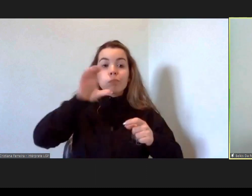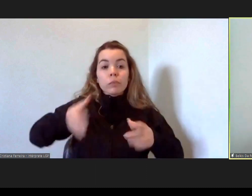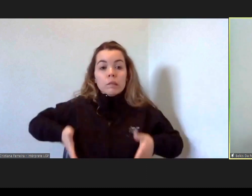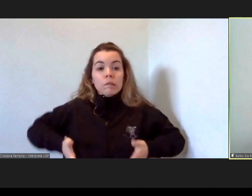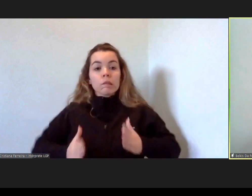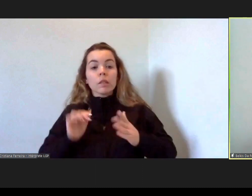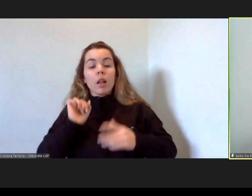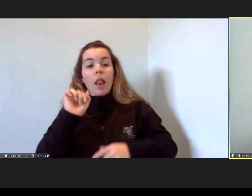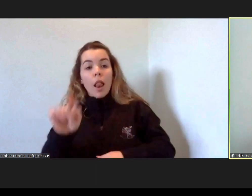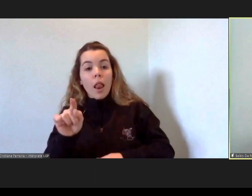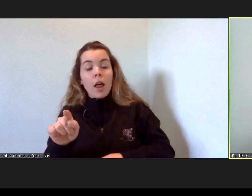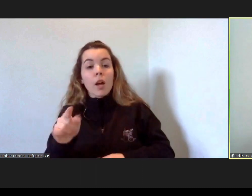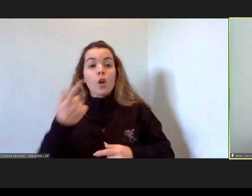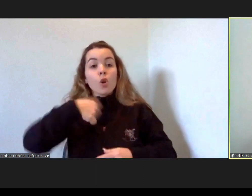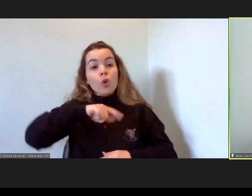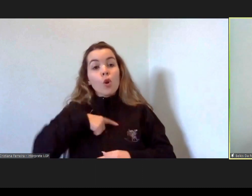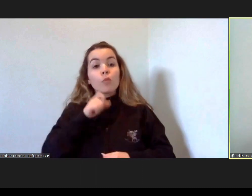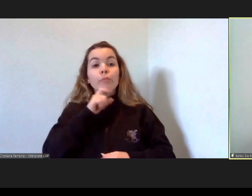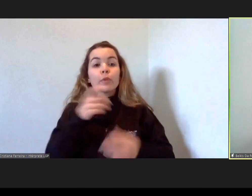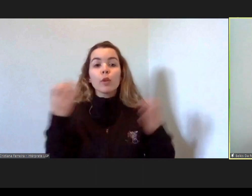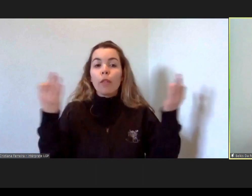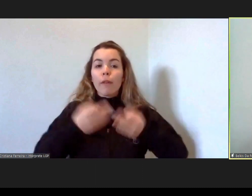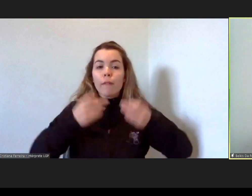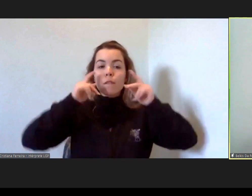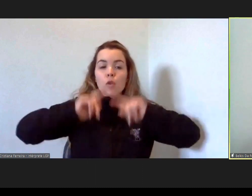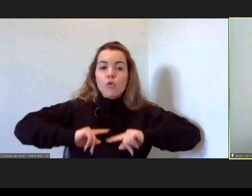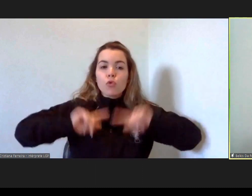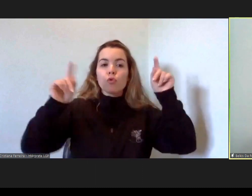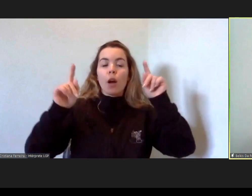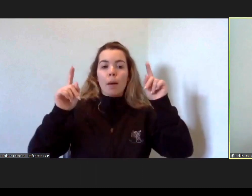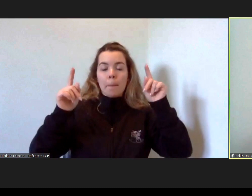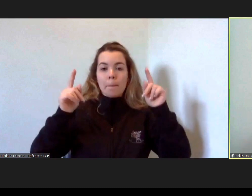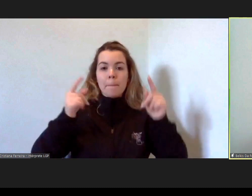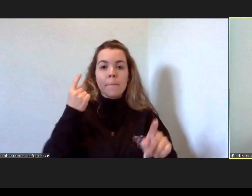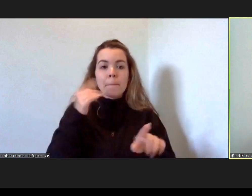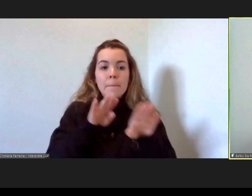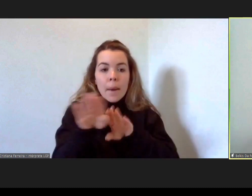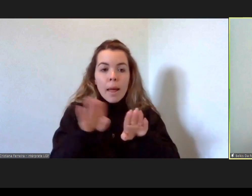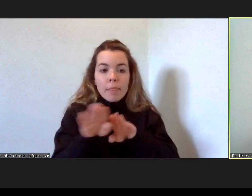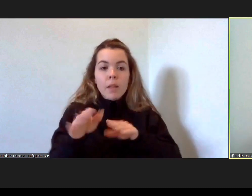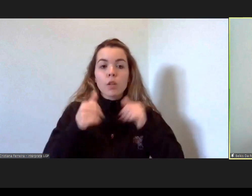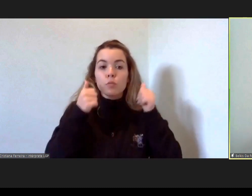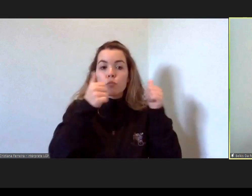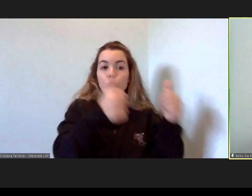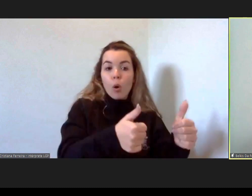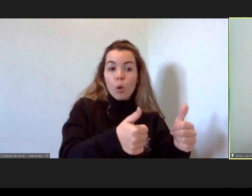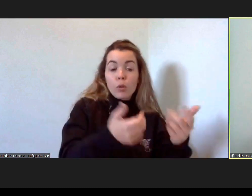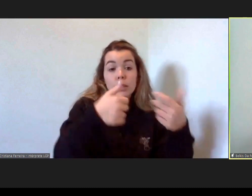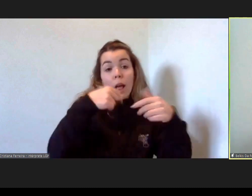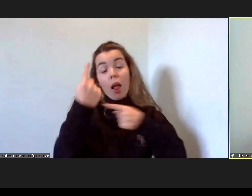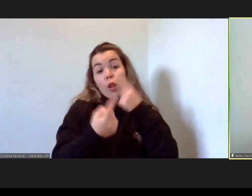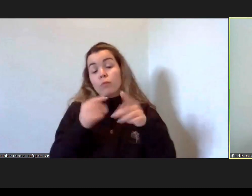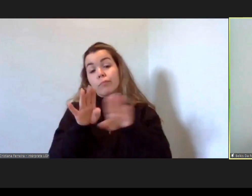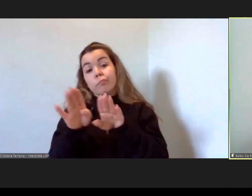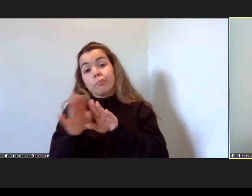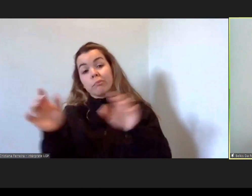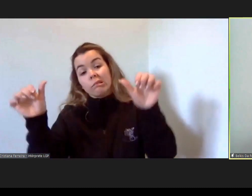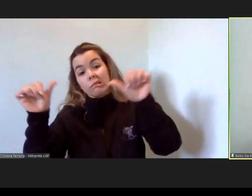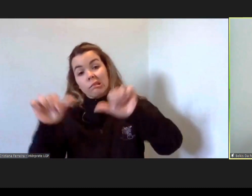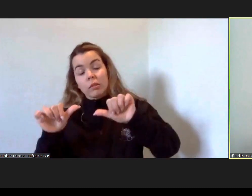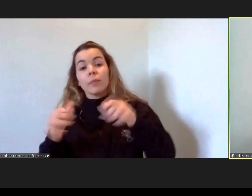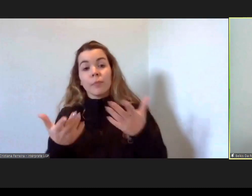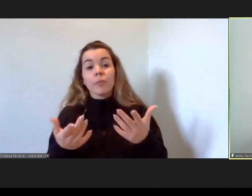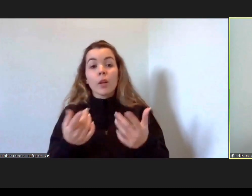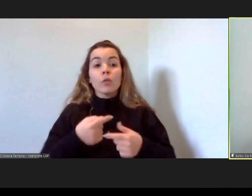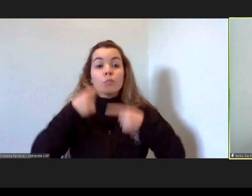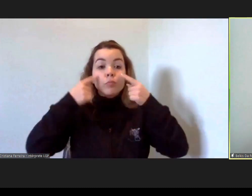podemos, de facto, mostrar as boas práticas e as não tão boas, porque o importante é mostrar a realidade que se